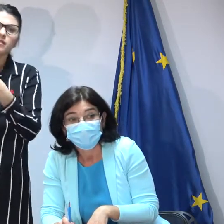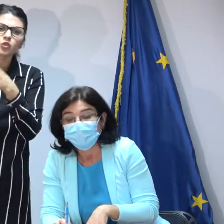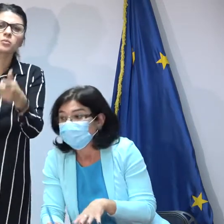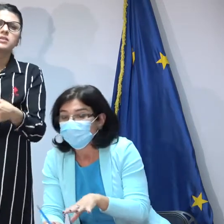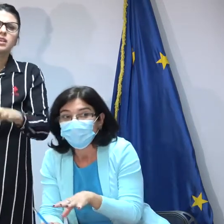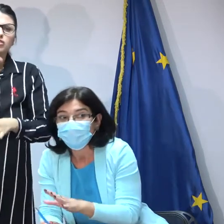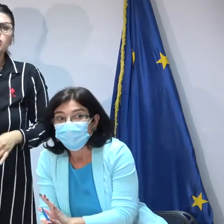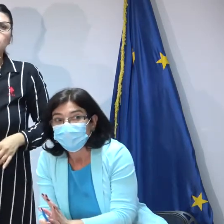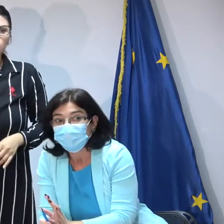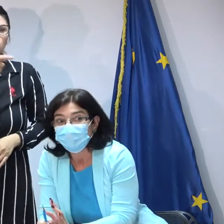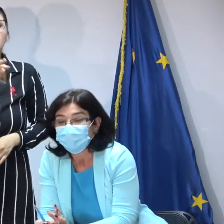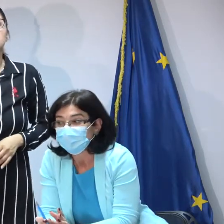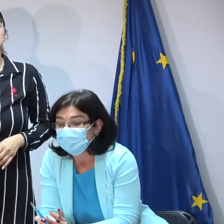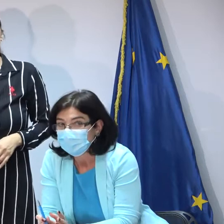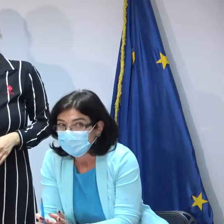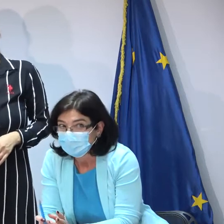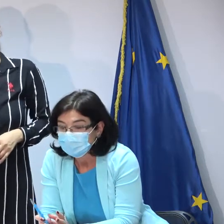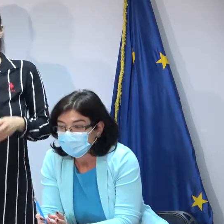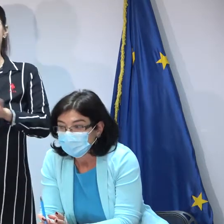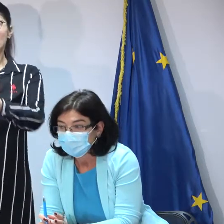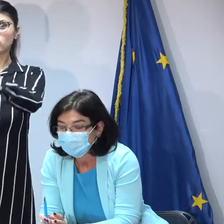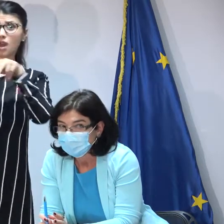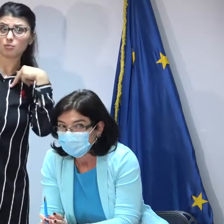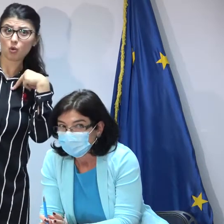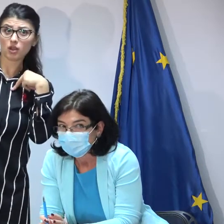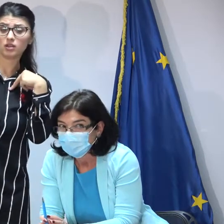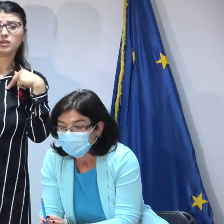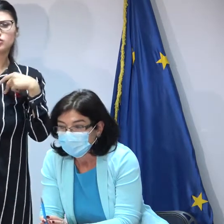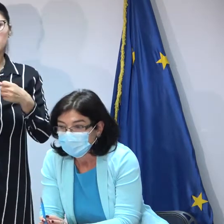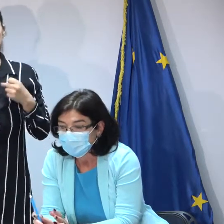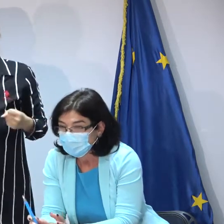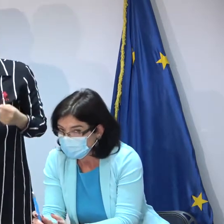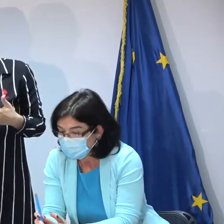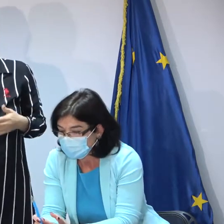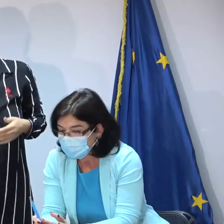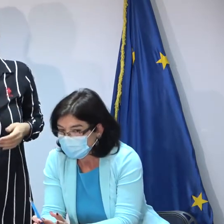se iscă ași de drame drame și în traume încă alte traume pentru copii